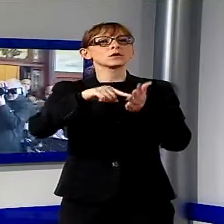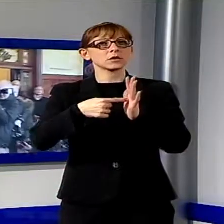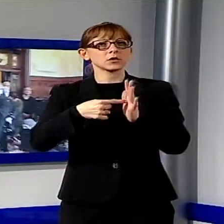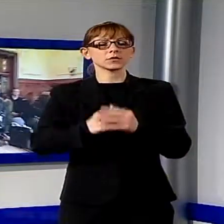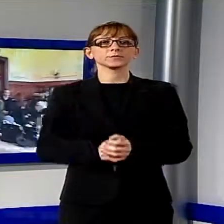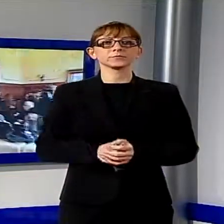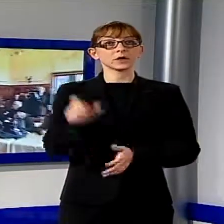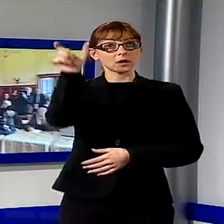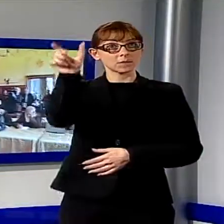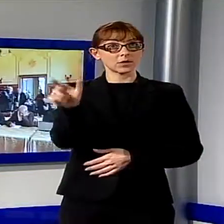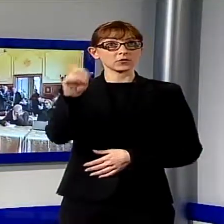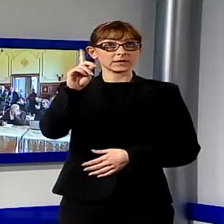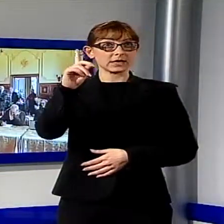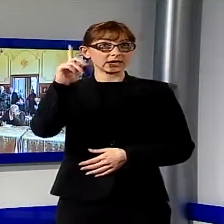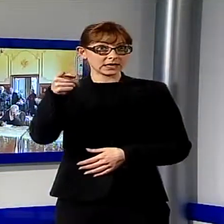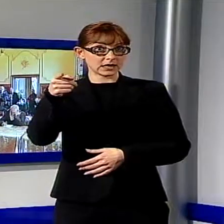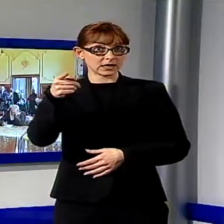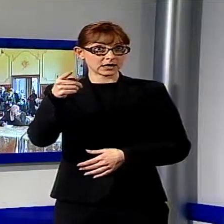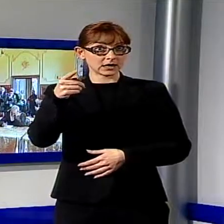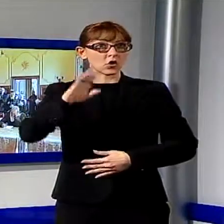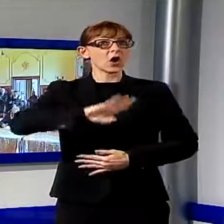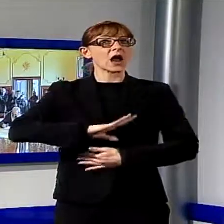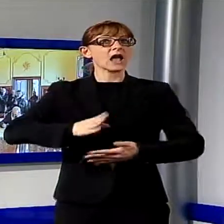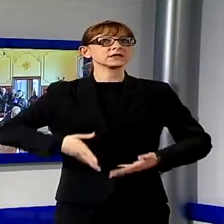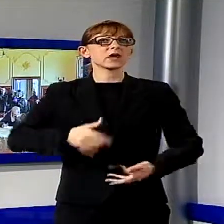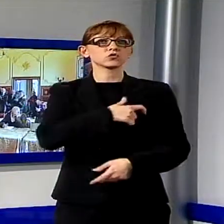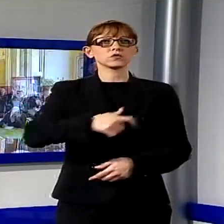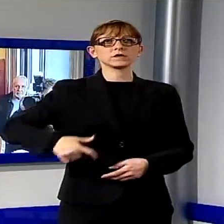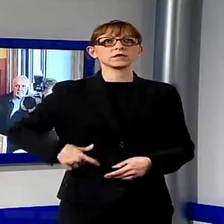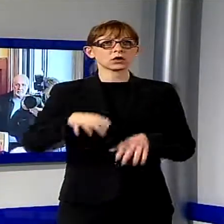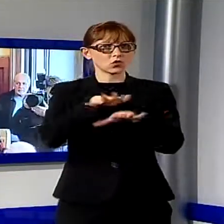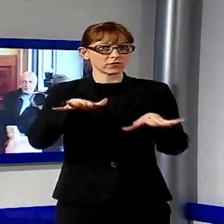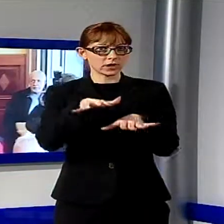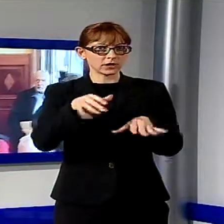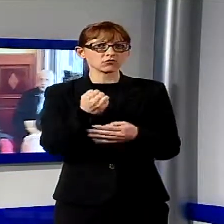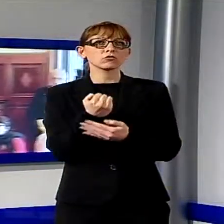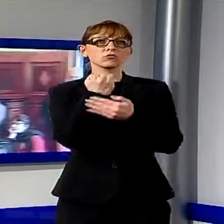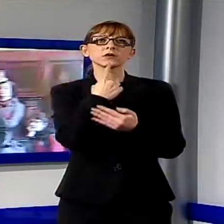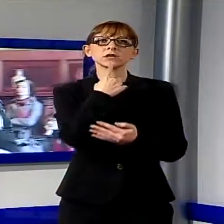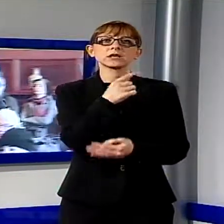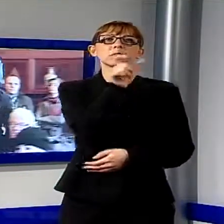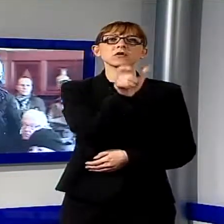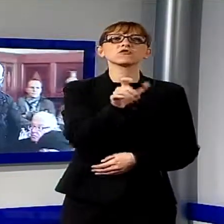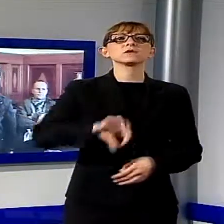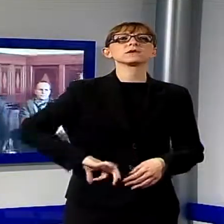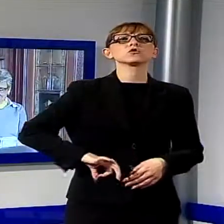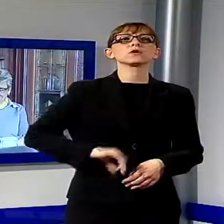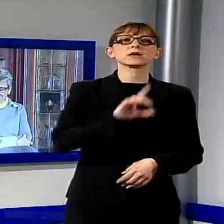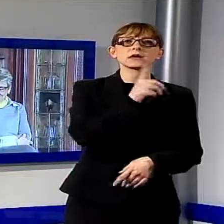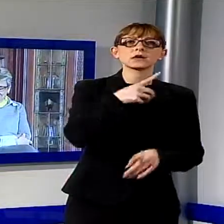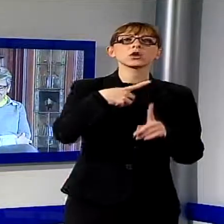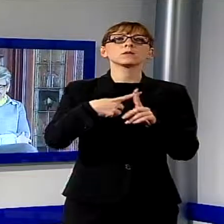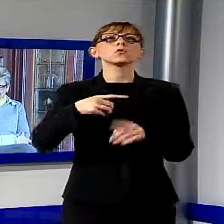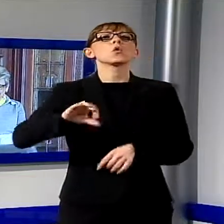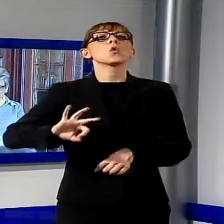campagna elettorale a Viareggio con il sostegno della senatrice Granaiola e di Rossella Martina, ma non è ancora chiaro sotto